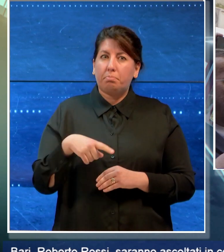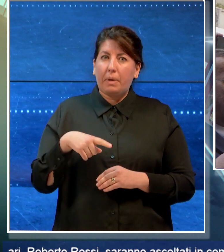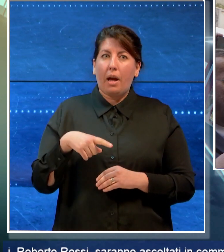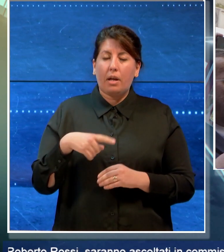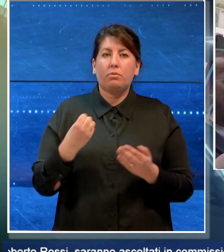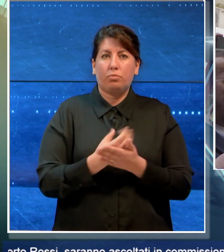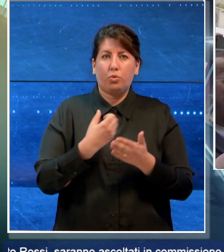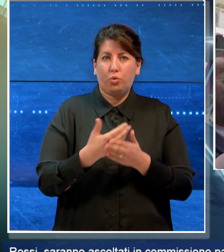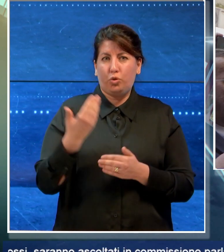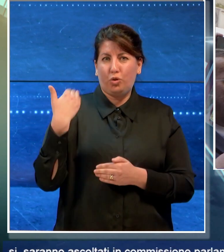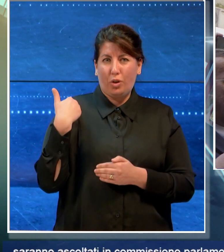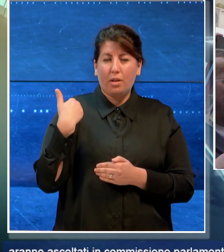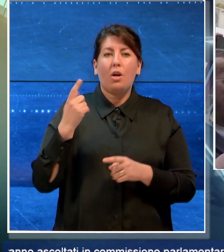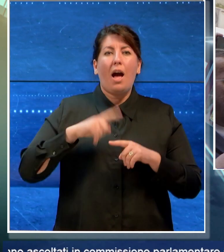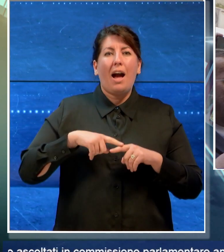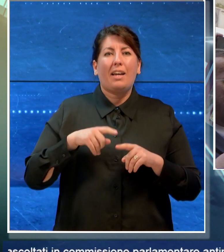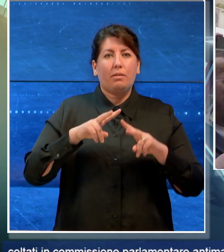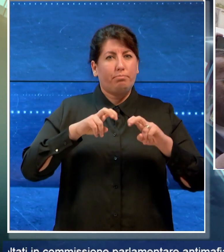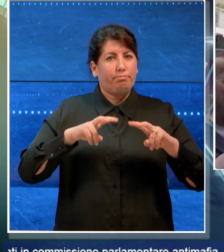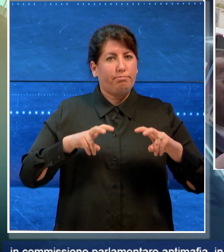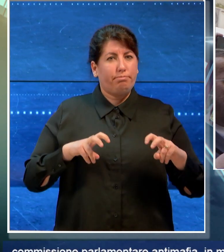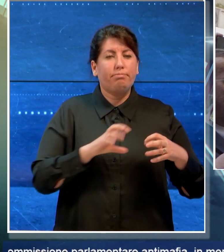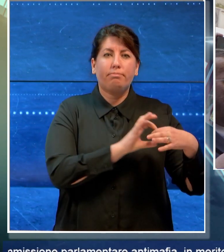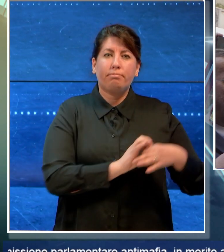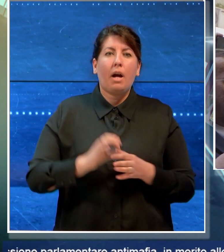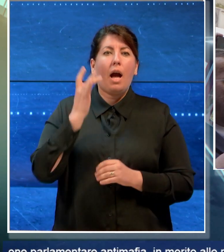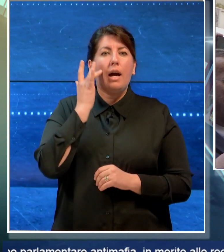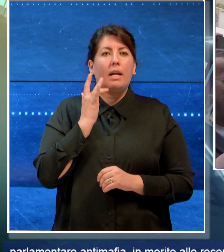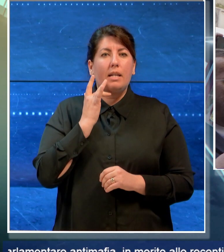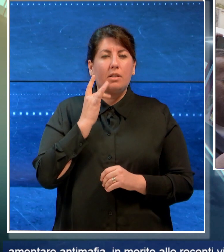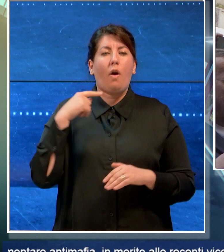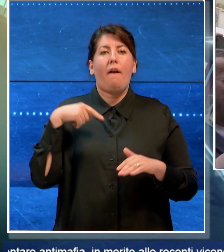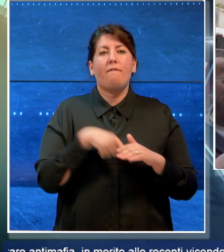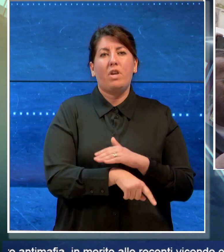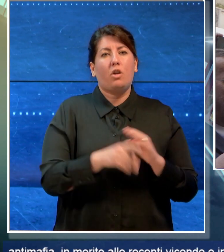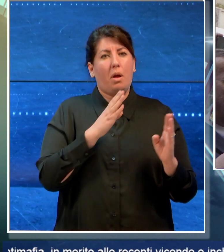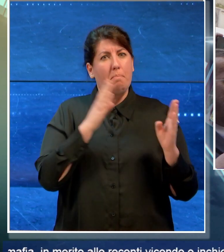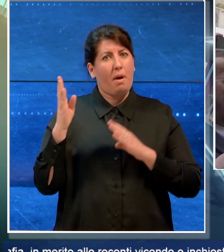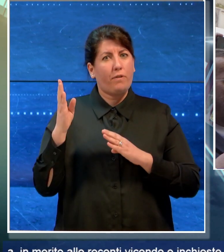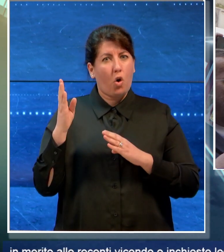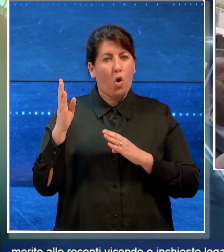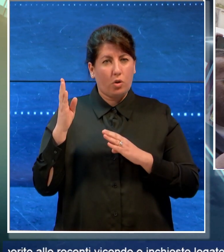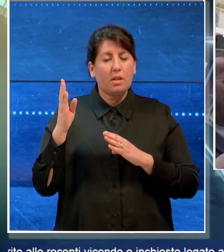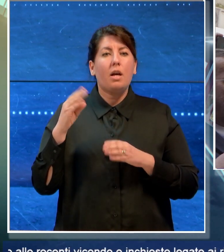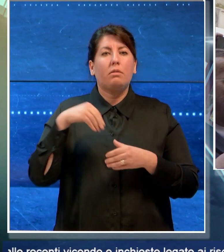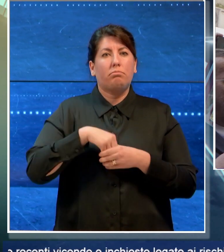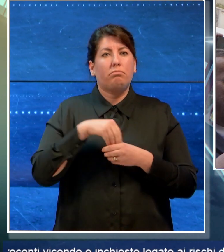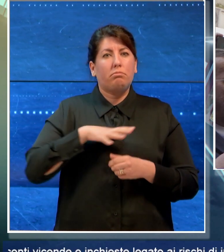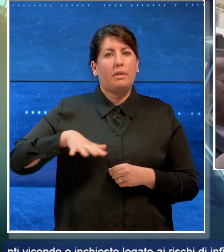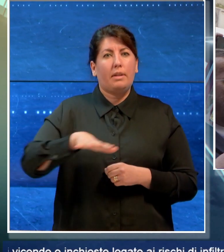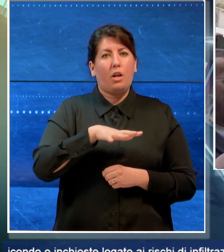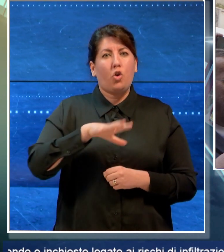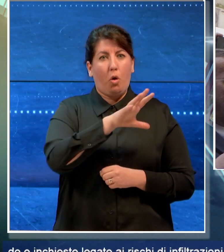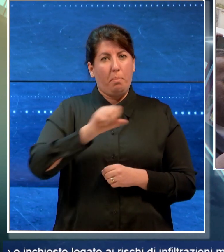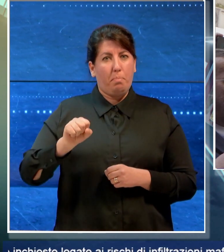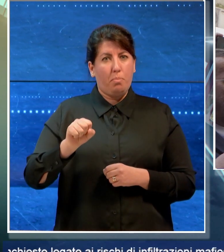recenti vicende e inchieste legate ai rischi di infiltrazioni mafiose nel territorio